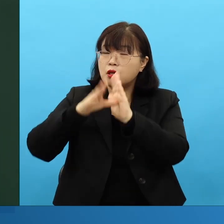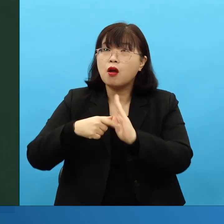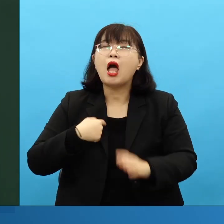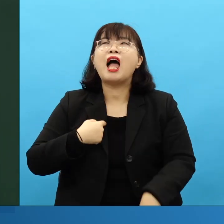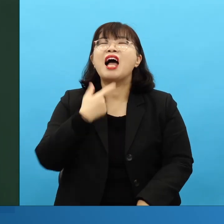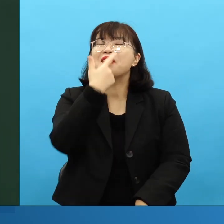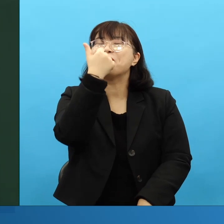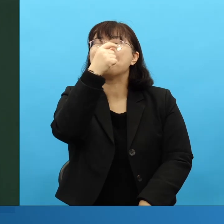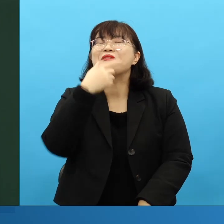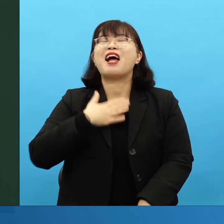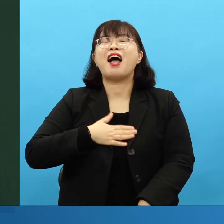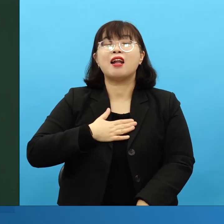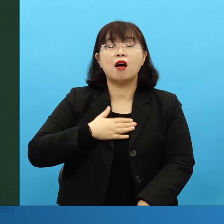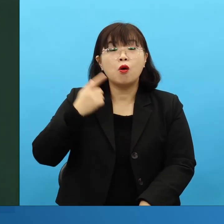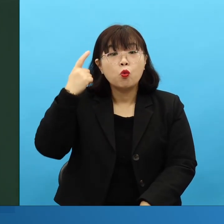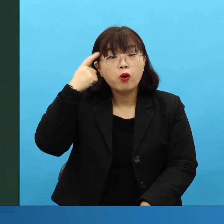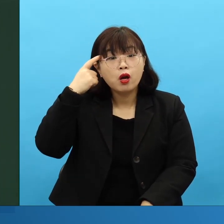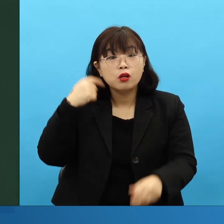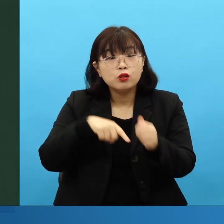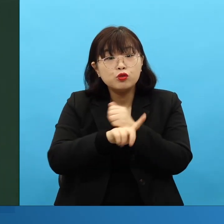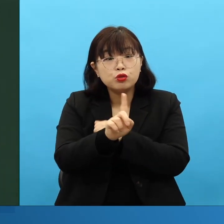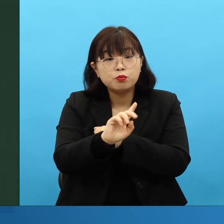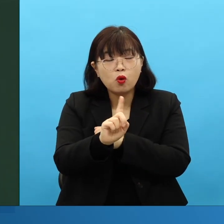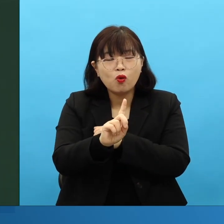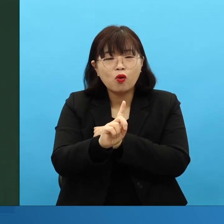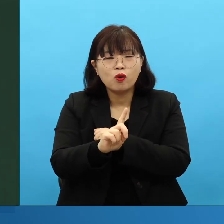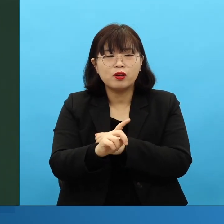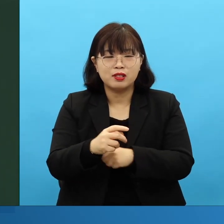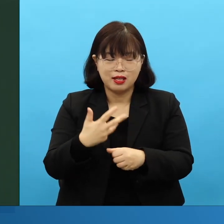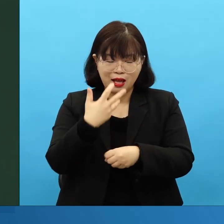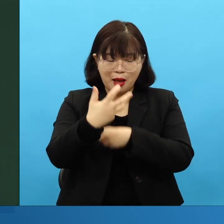이것은, 80년 전에, 어머니에게 들은 얘기예요.